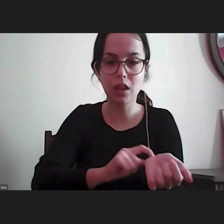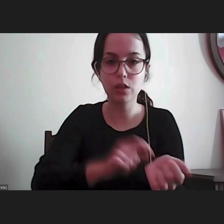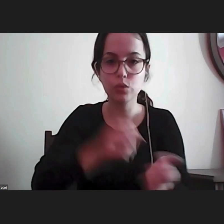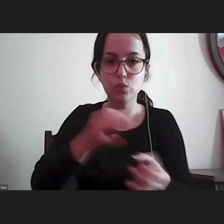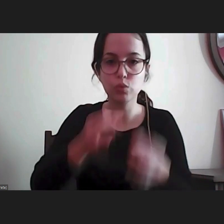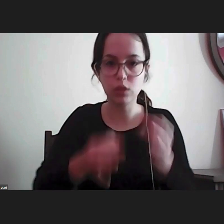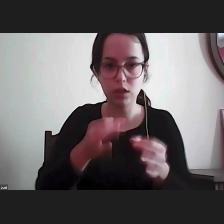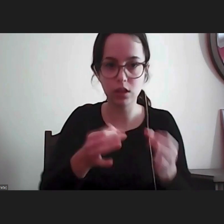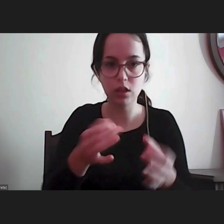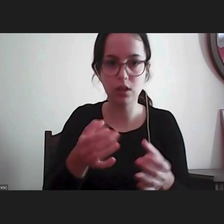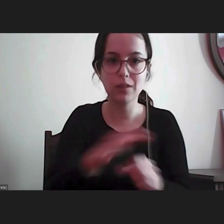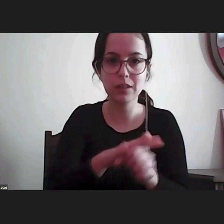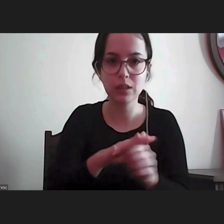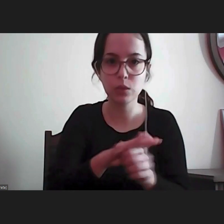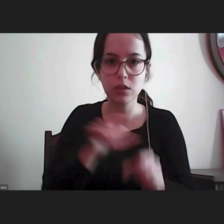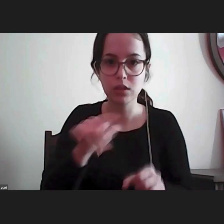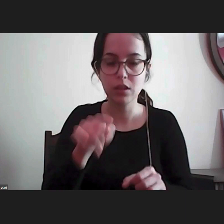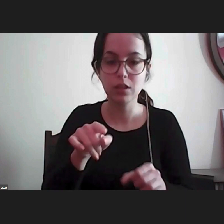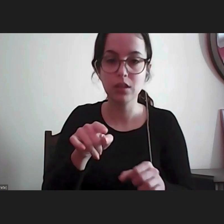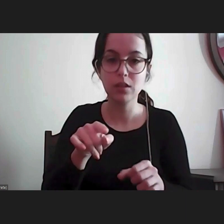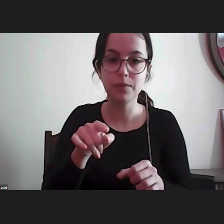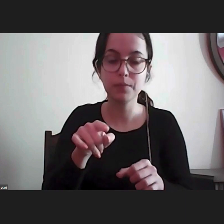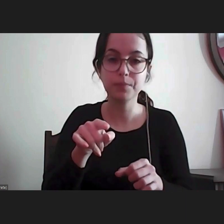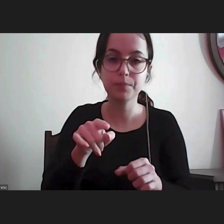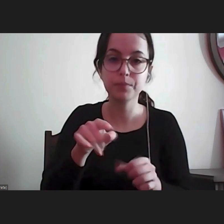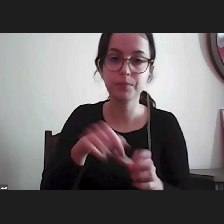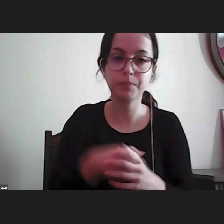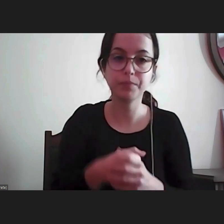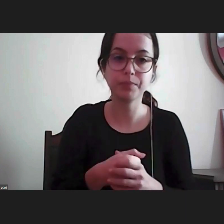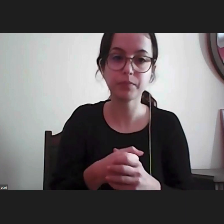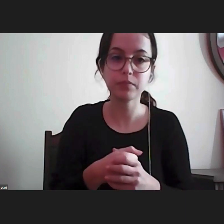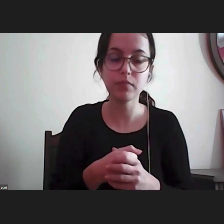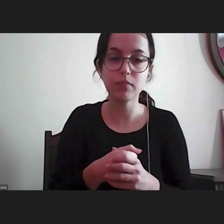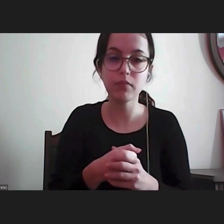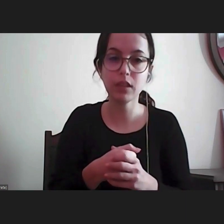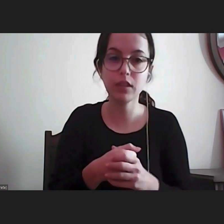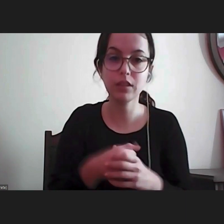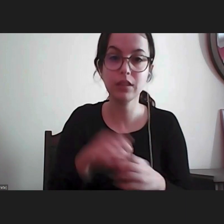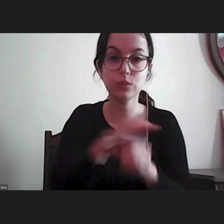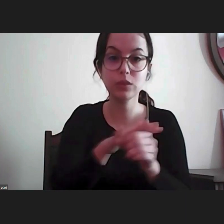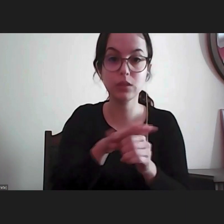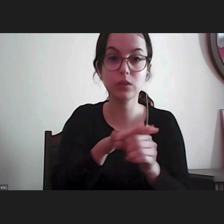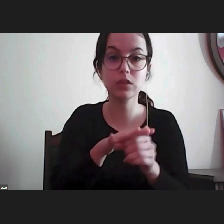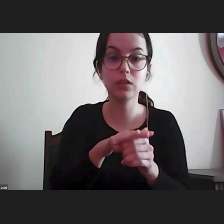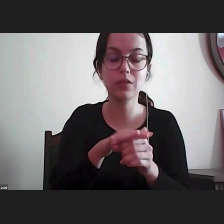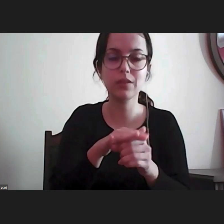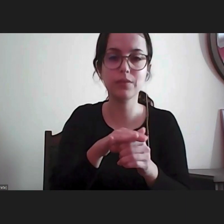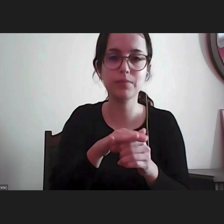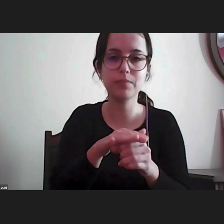que foi visto à luz deste artigo é um caso de